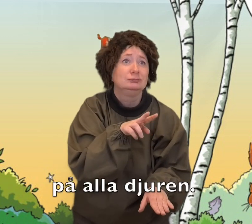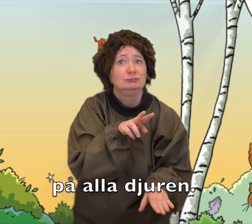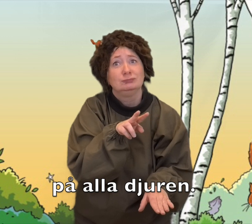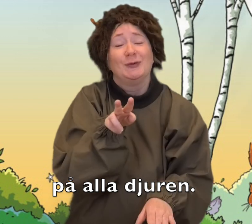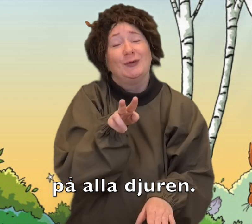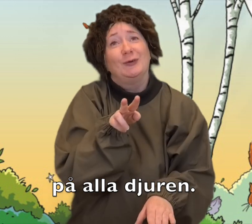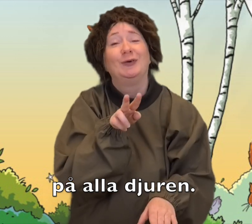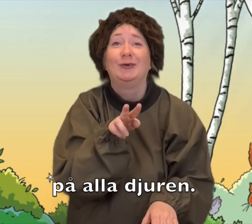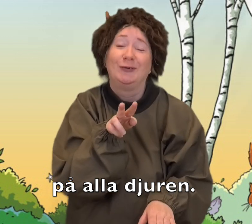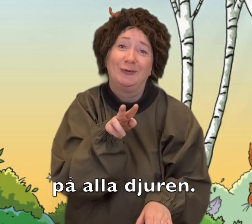alla djuren.